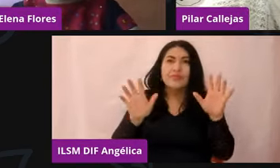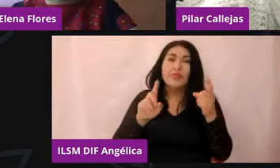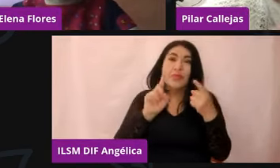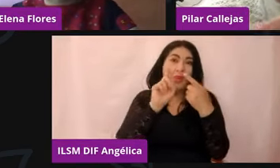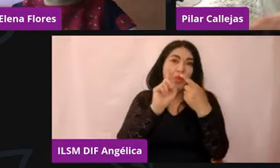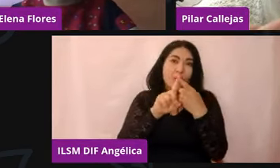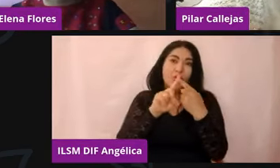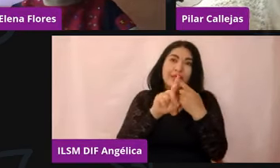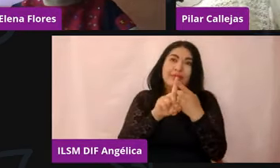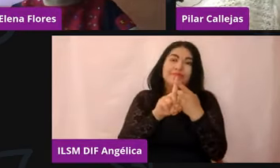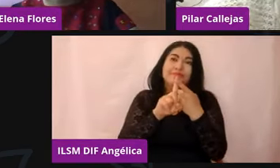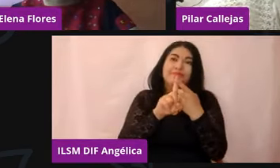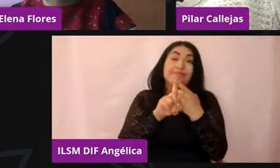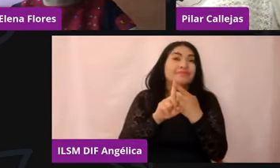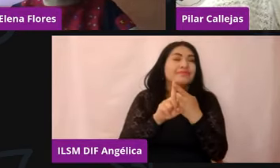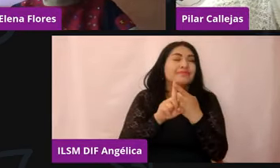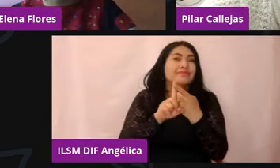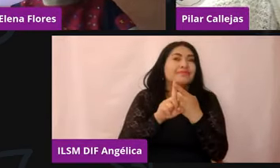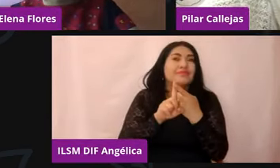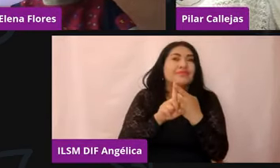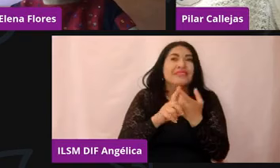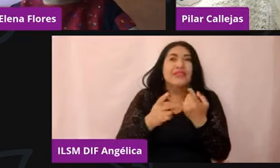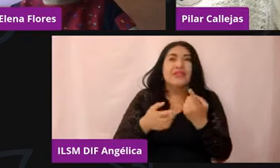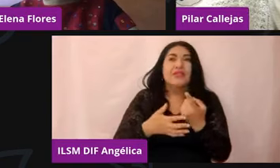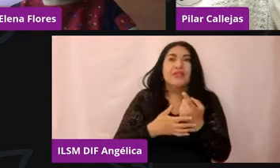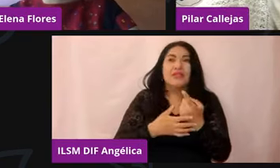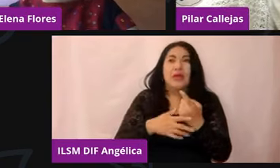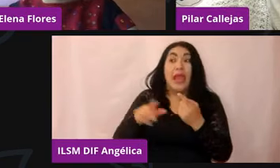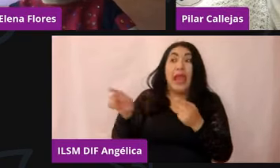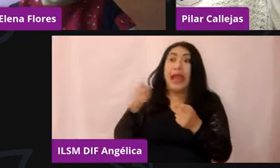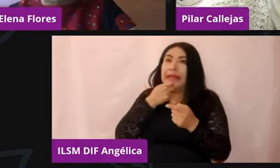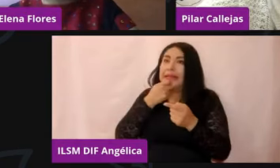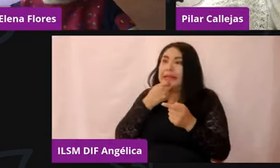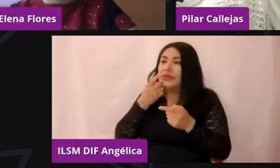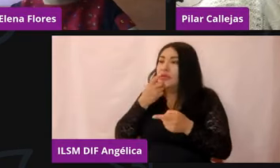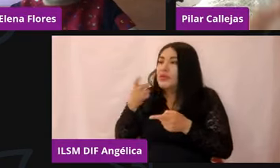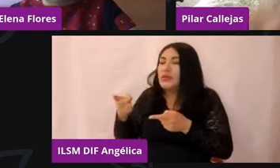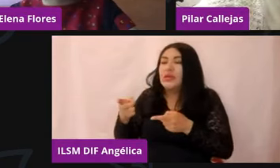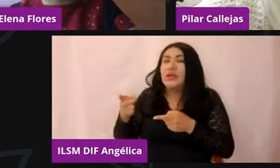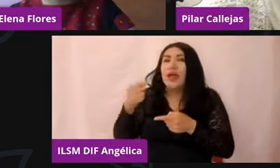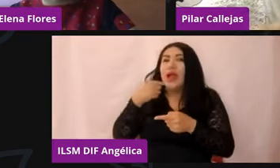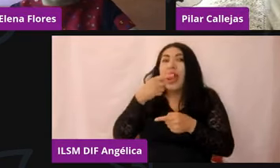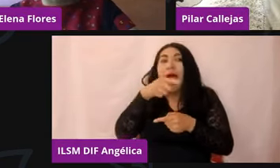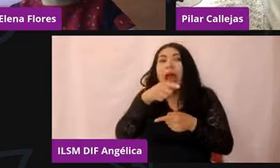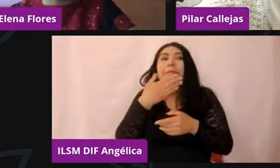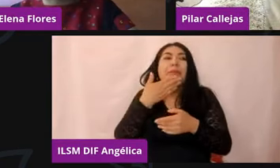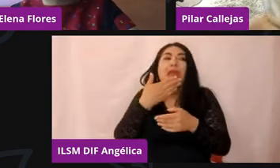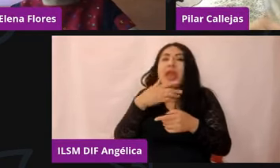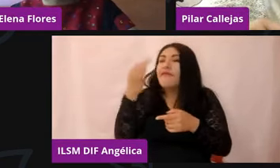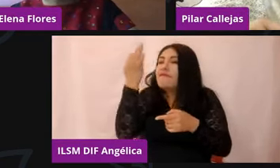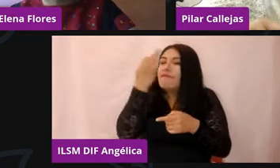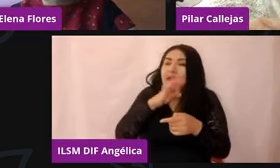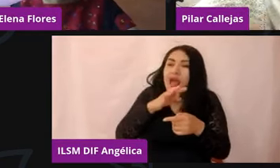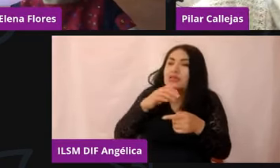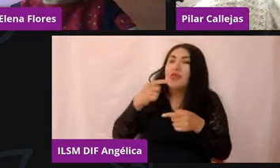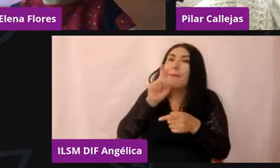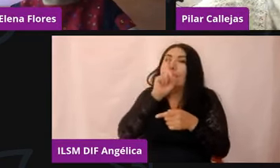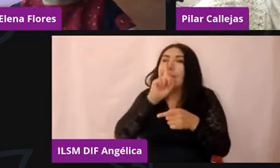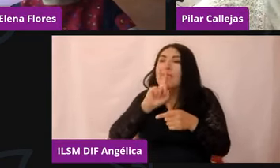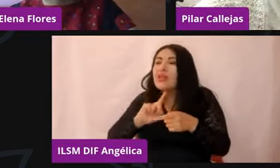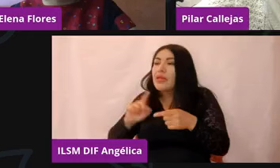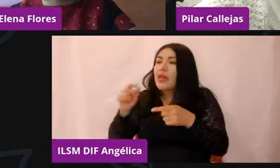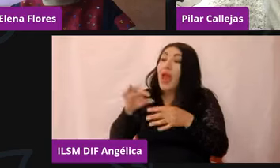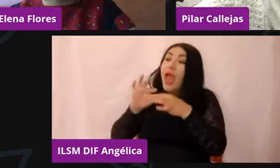¿no? O sea, nunca jamás hay que plantearle un escenario falso al niño o al adolescente. O sea, siempre hay que irnos con lo que